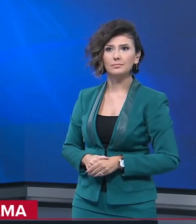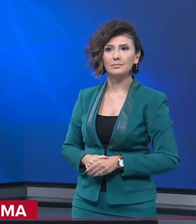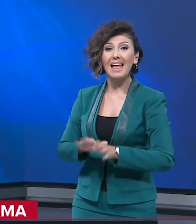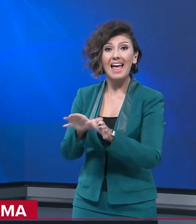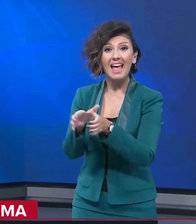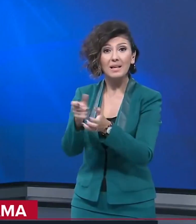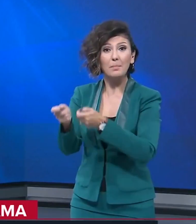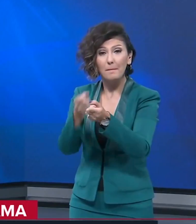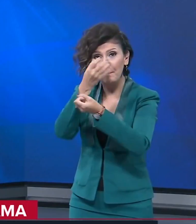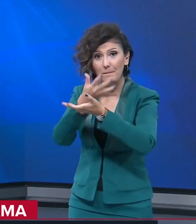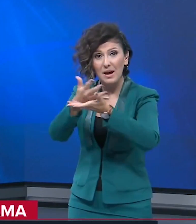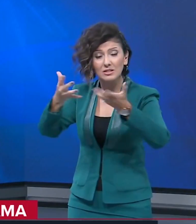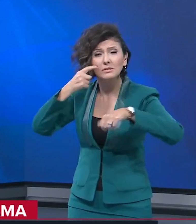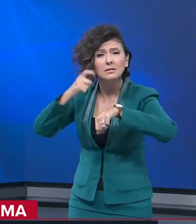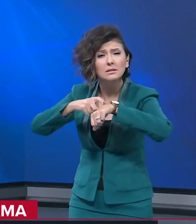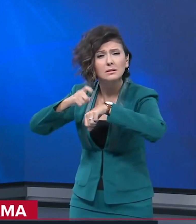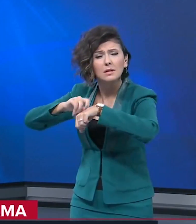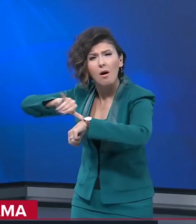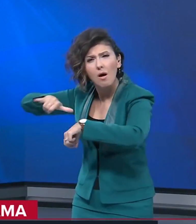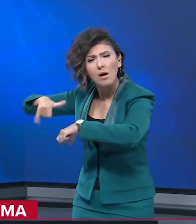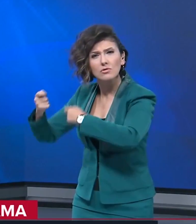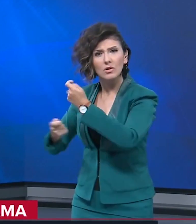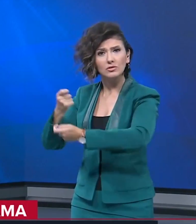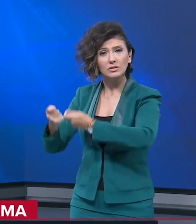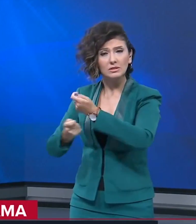Ekipler bahçeyi karış karış taradı.